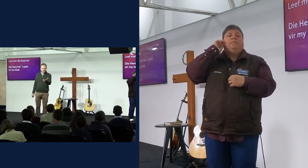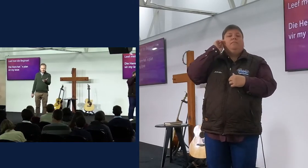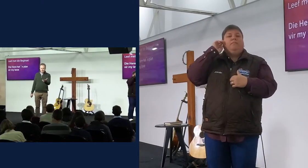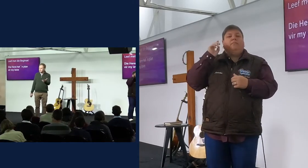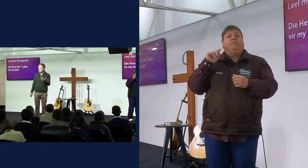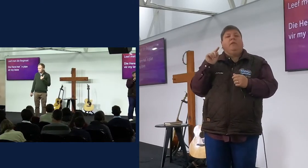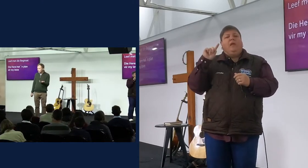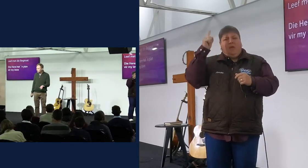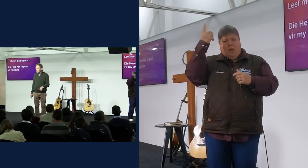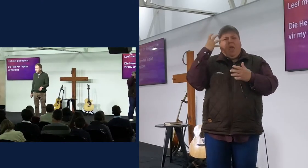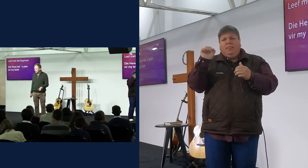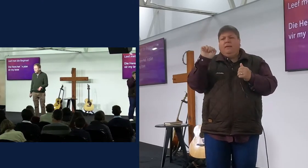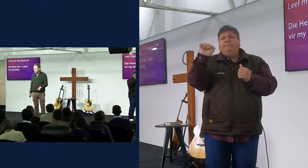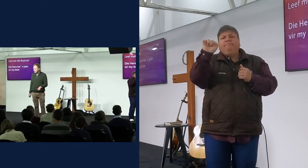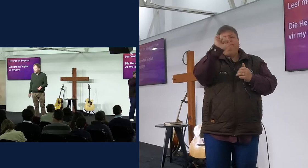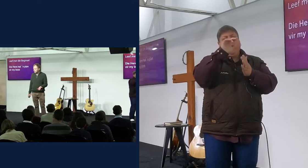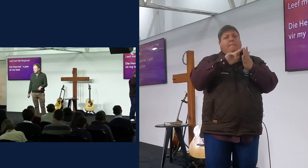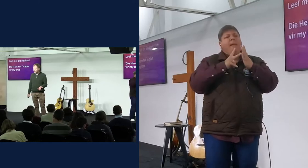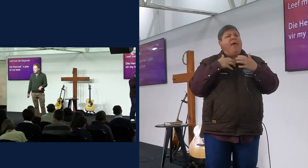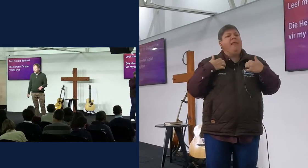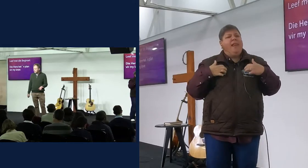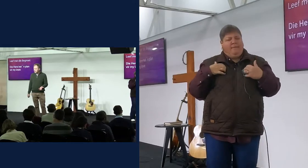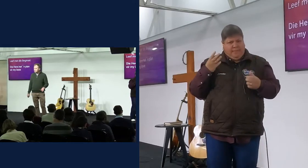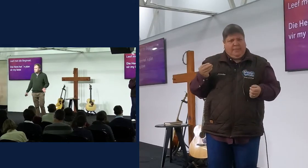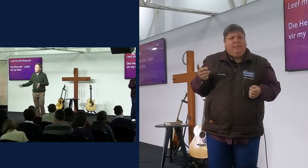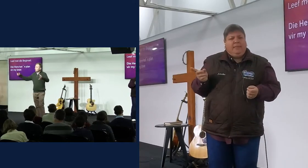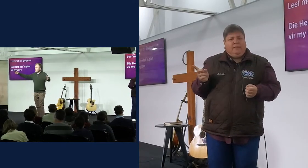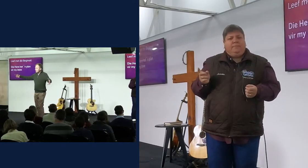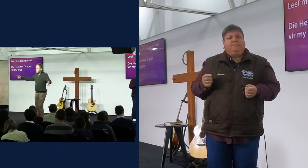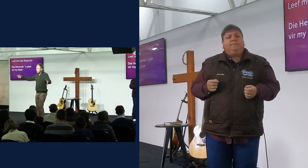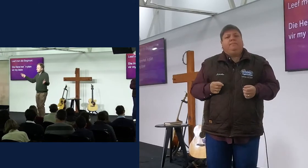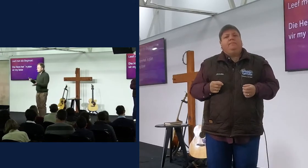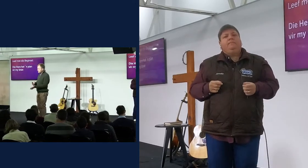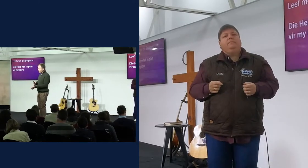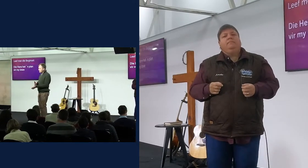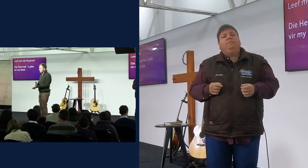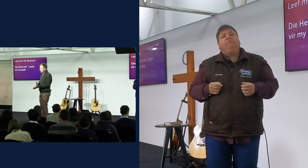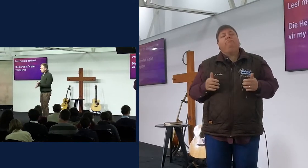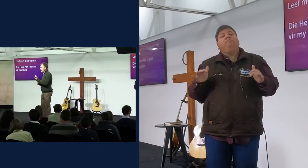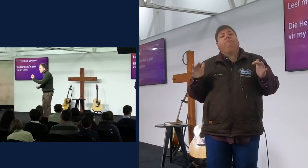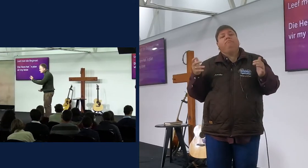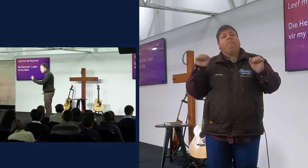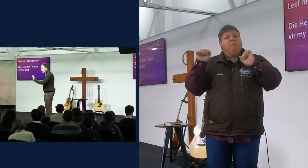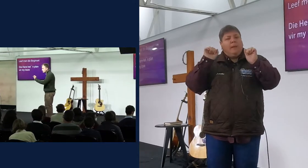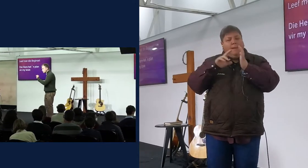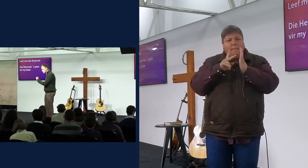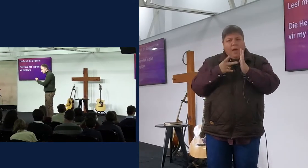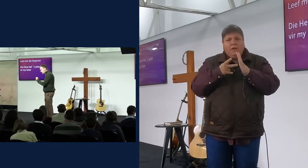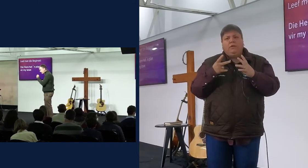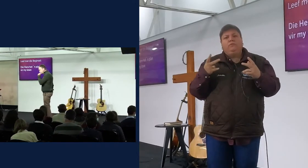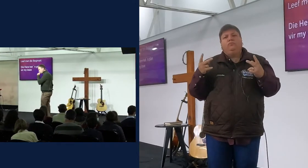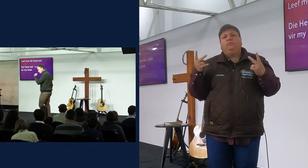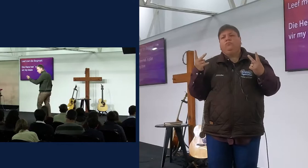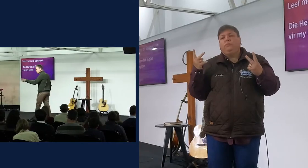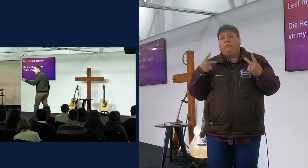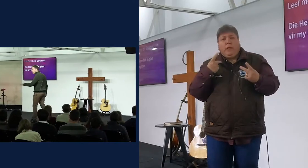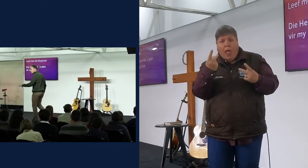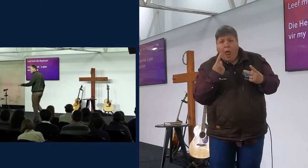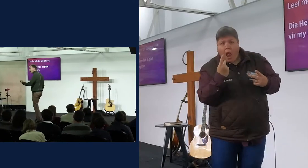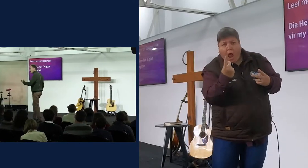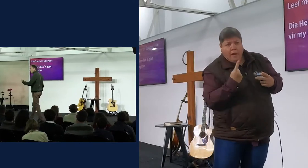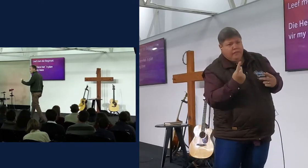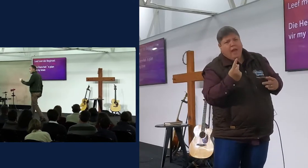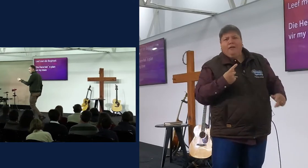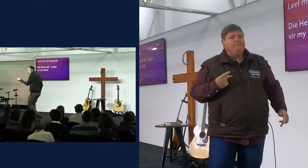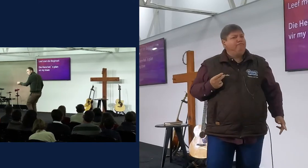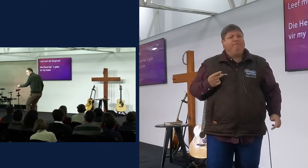ek gloed die heren het een plan met jou leven, ek gloed het met my jelaar, nou, daar is algemene plan en spesifieke plan, nie allemaal se plan is so spesifiek, dat jy iets moet